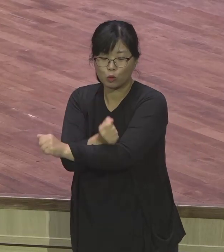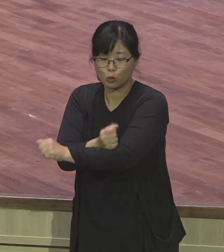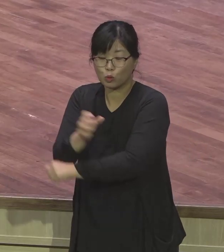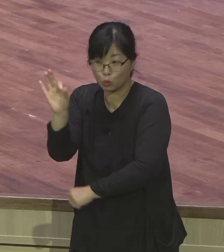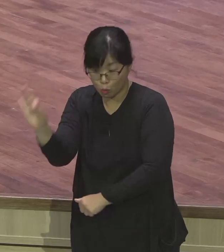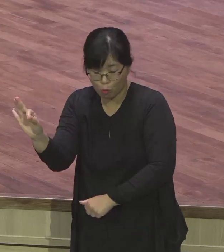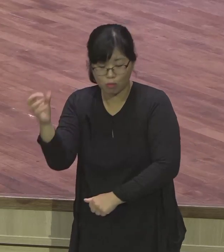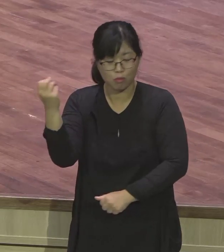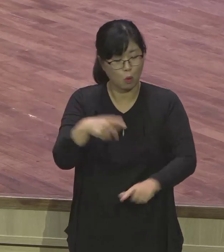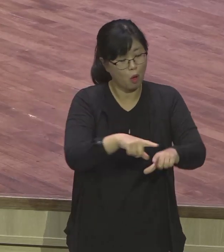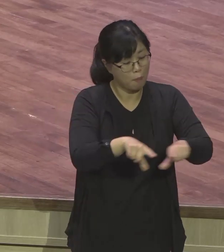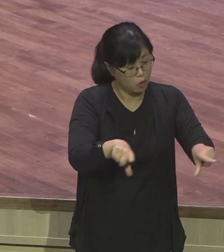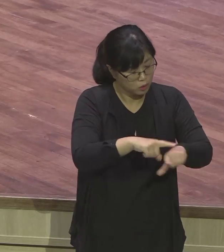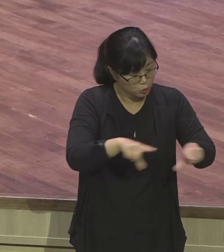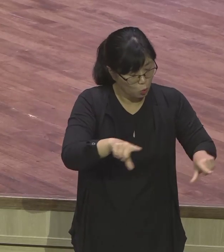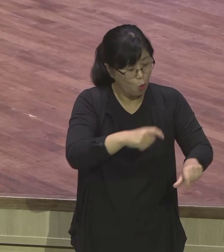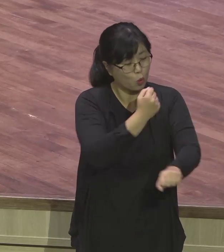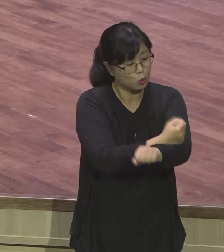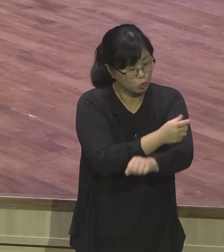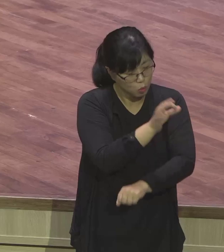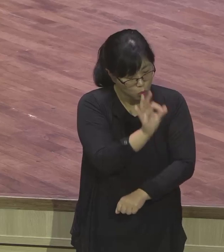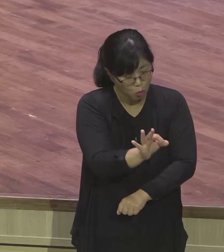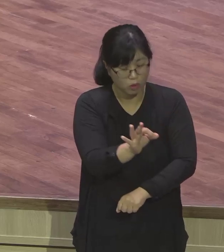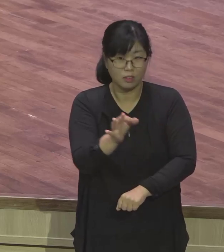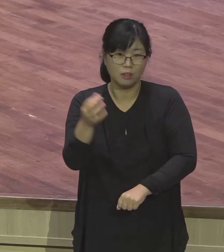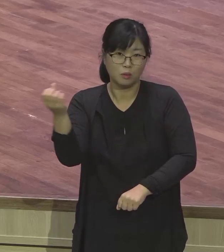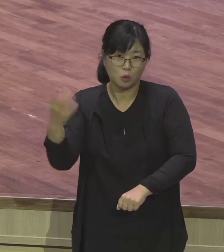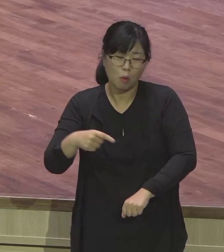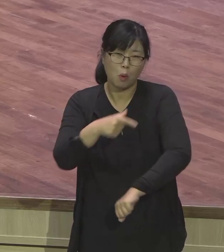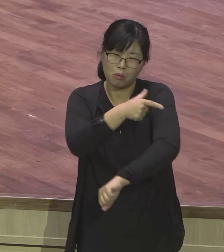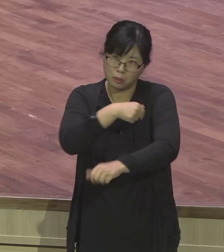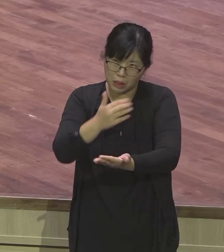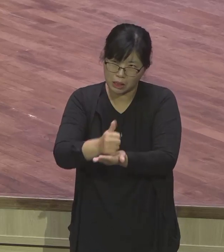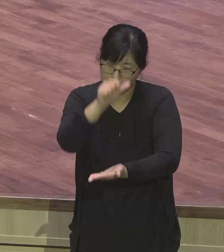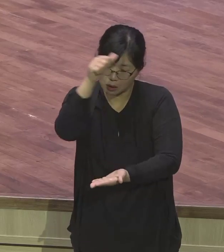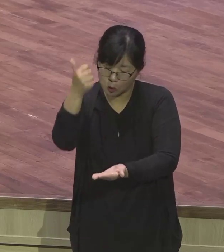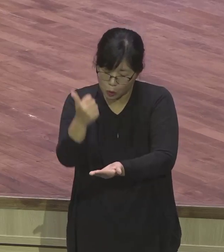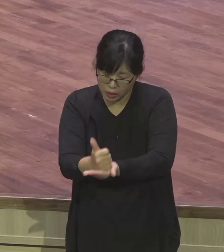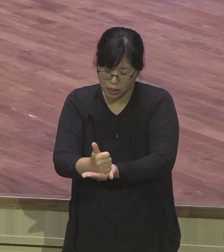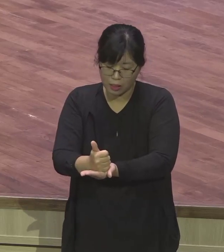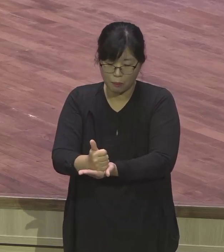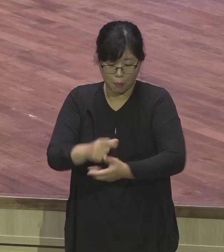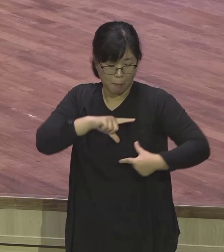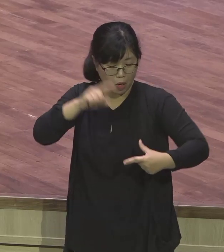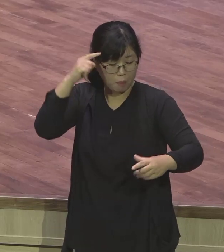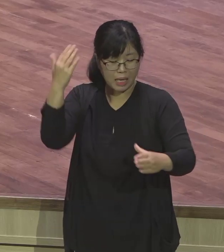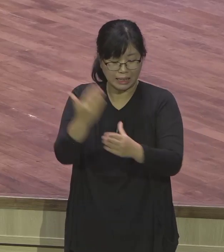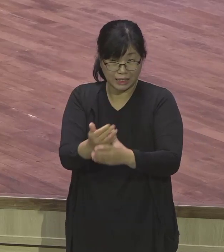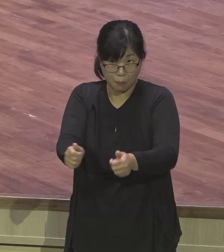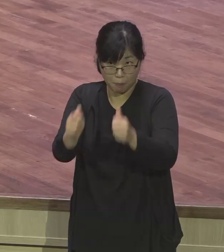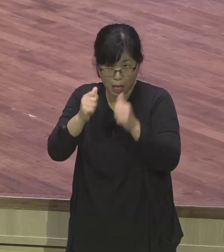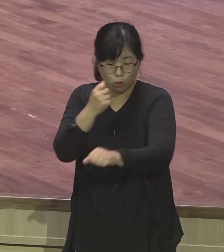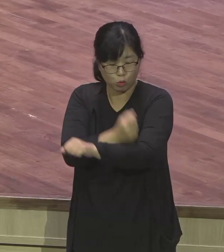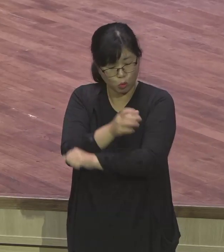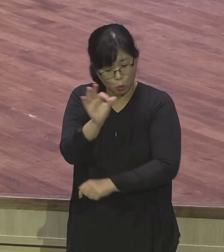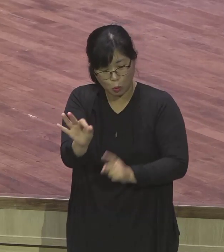교회도 좀 부탁이 왔어요. 나 잊어버렸습니다. 아이고, 우리 교인들이 본당 짓고, 뭐 짓는다고 정신이 없어서